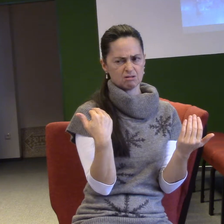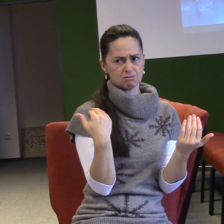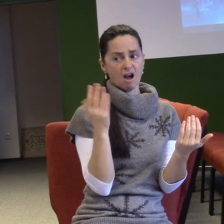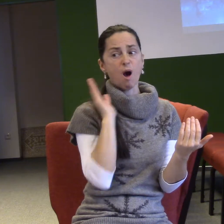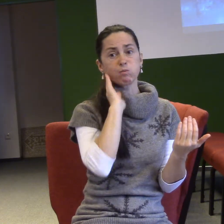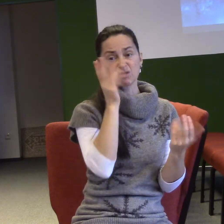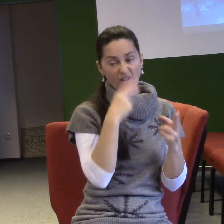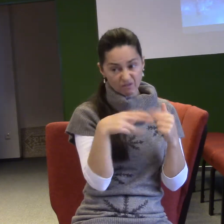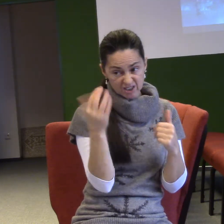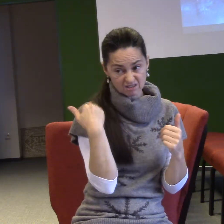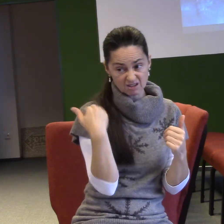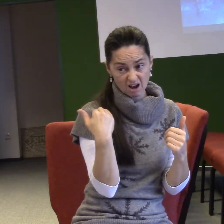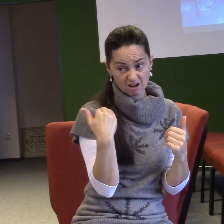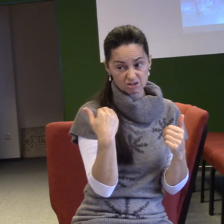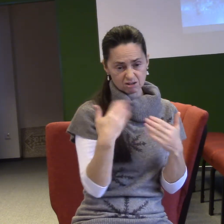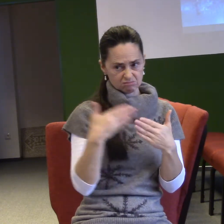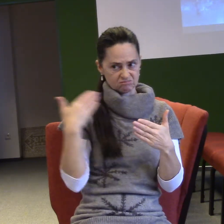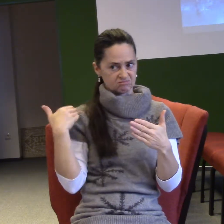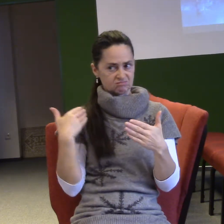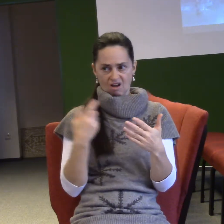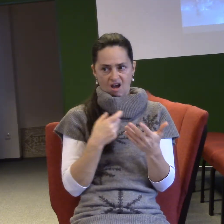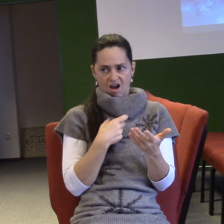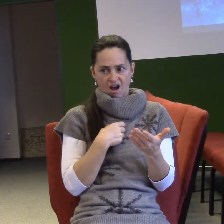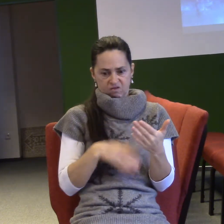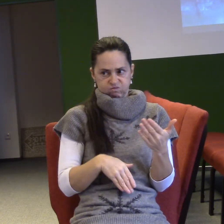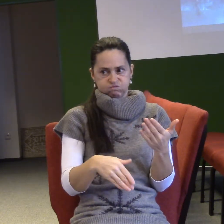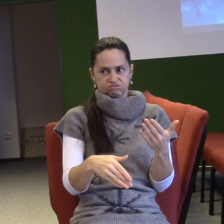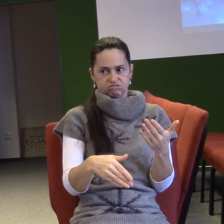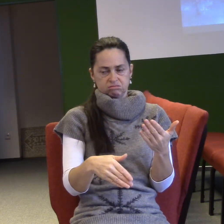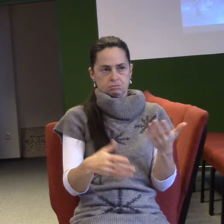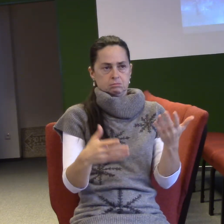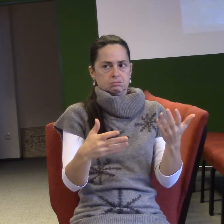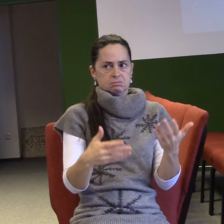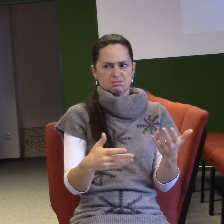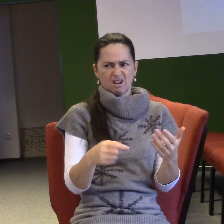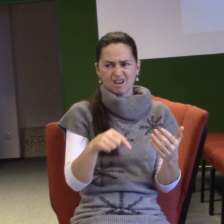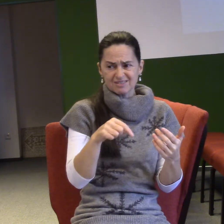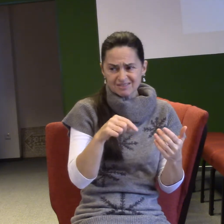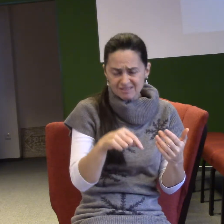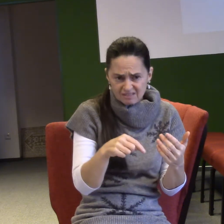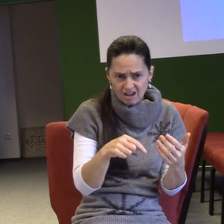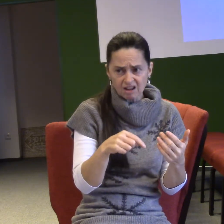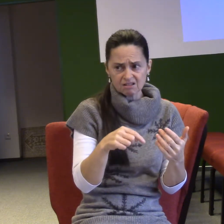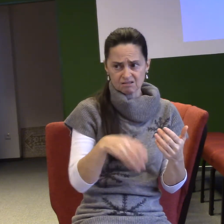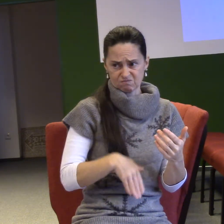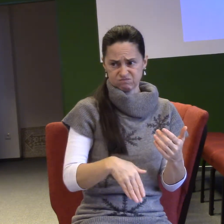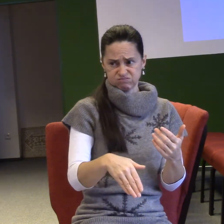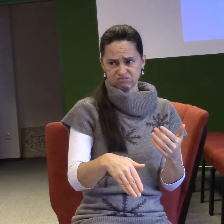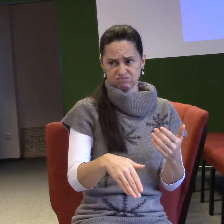nešlo to, nejde to a nebude to. A říkaj si, co chceš, Anděli. Neřekl to. To se neříká